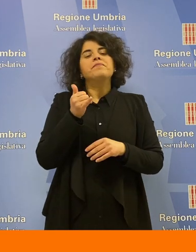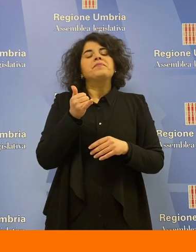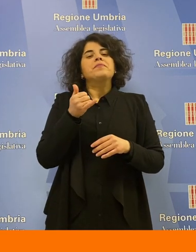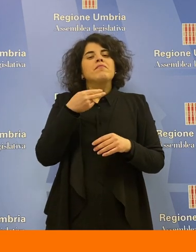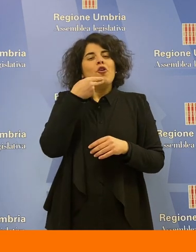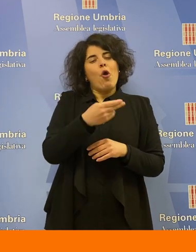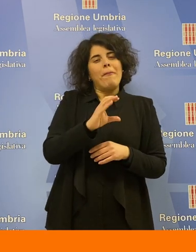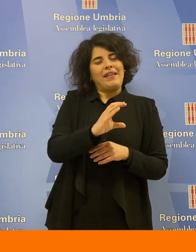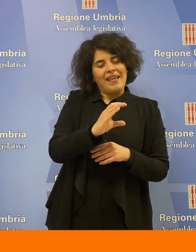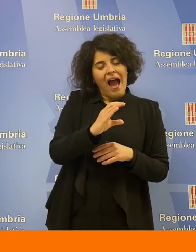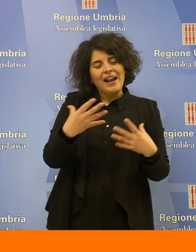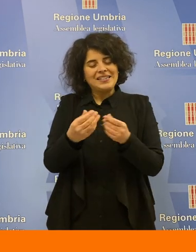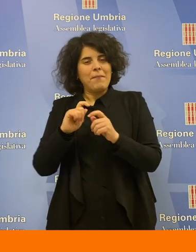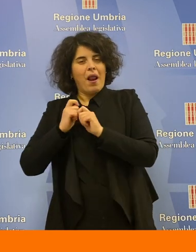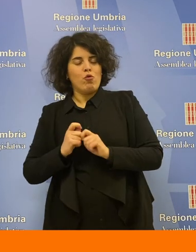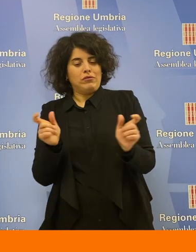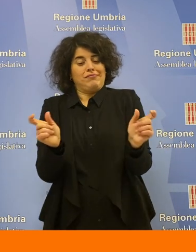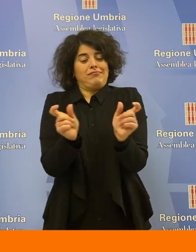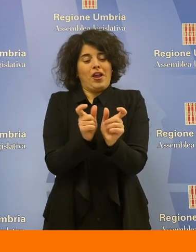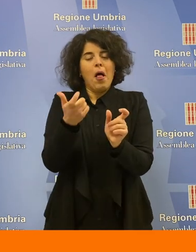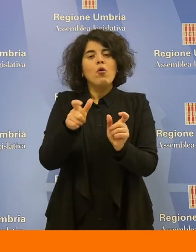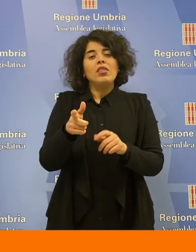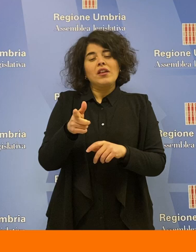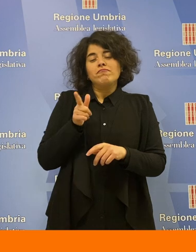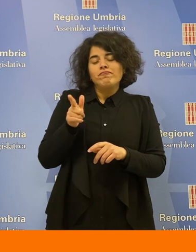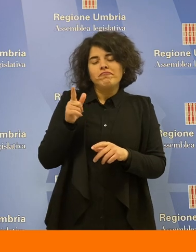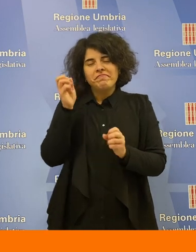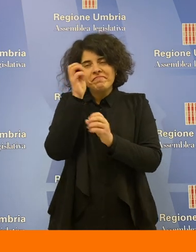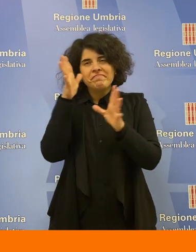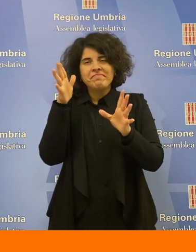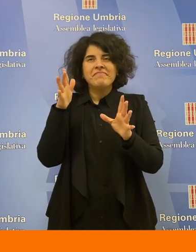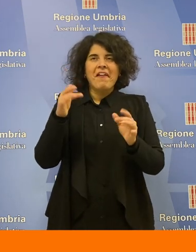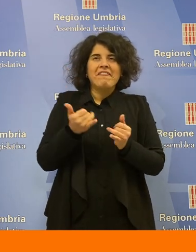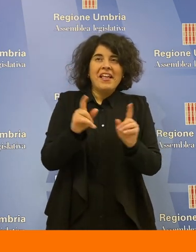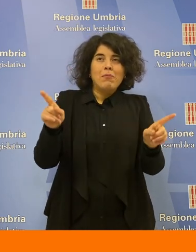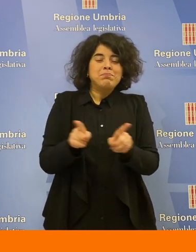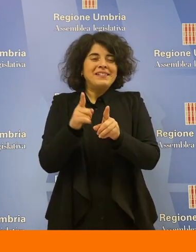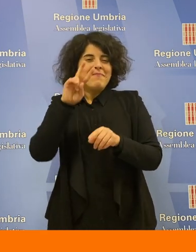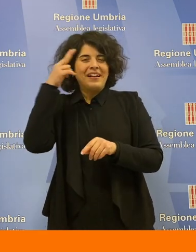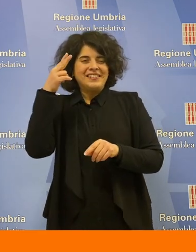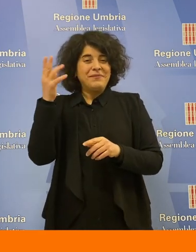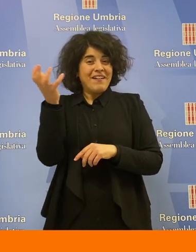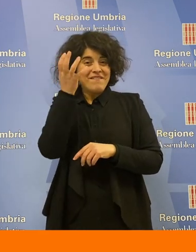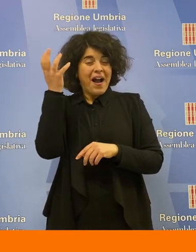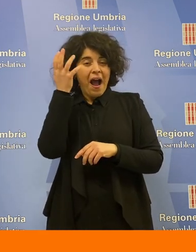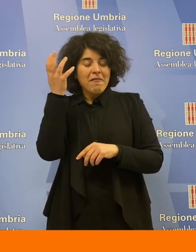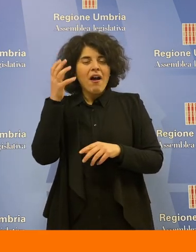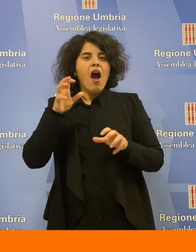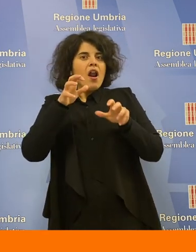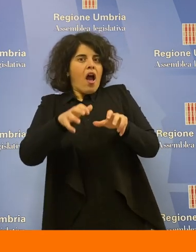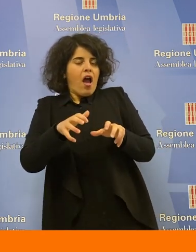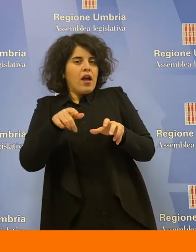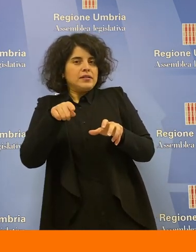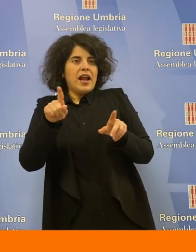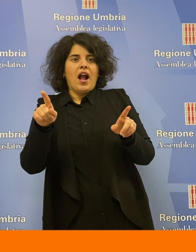Chiara a quello di Chiara Punsele perché immaginiamo nostra figlia ha spiegato come la principessa della fiaba, rapita dalla sua strega cattiva, in